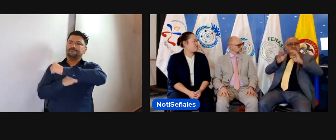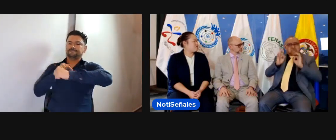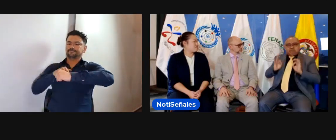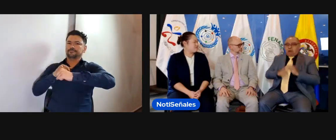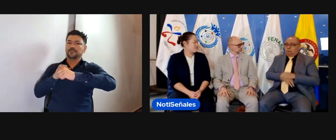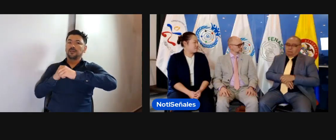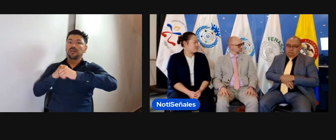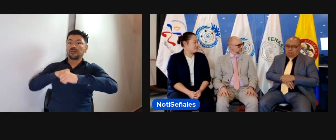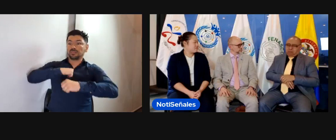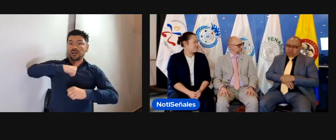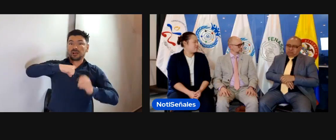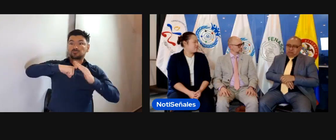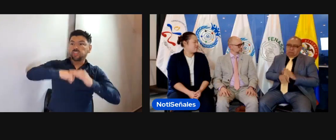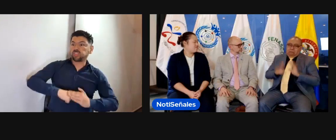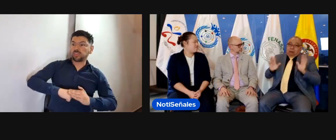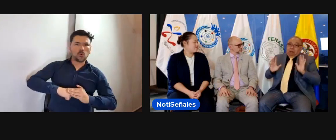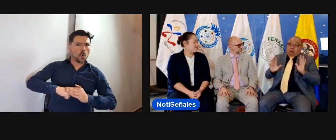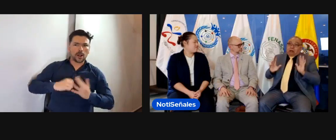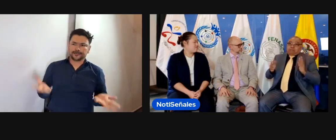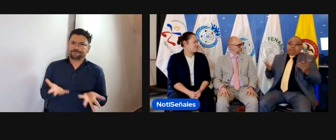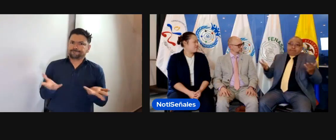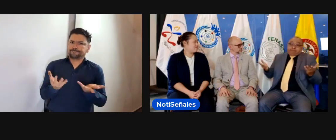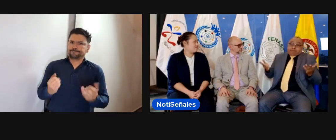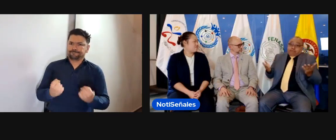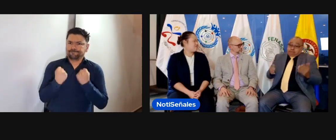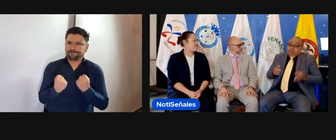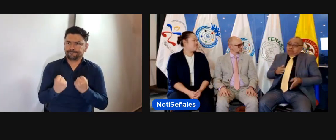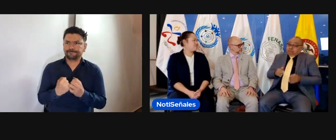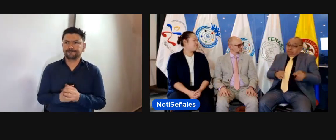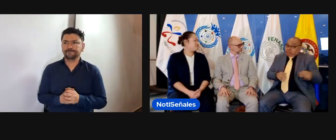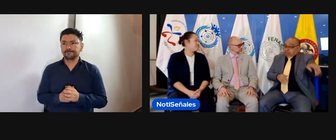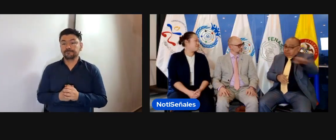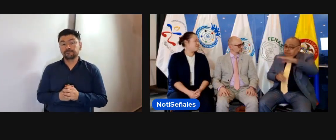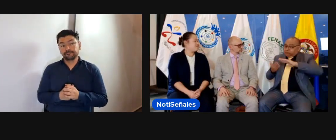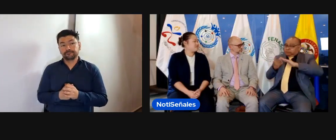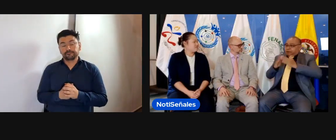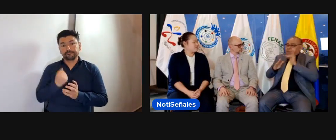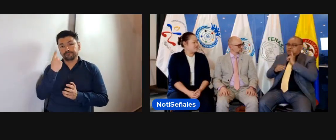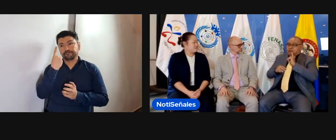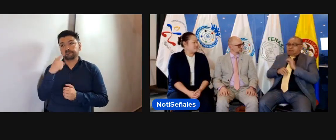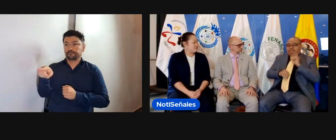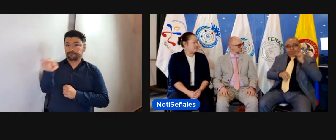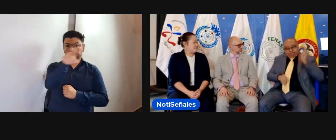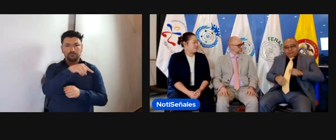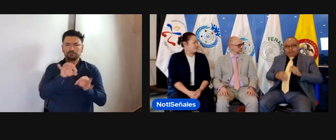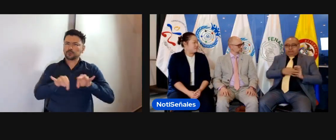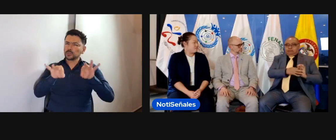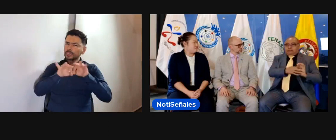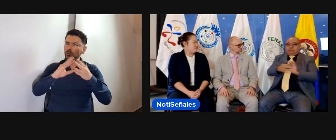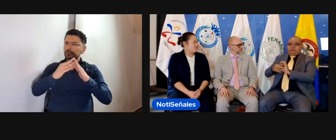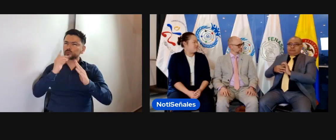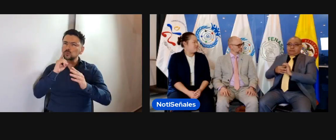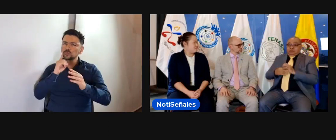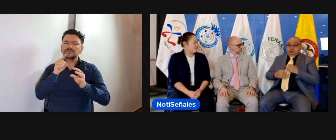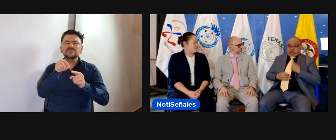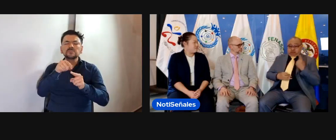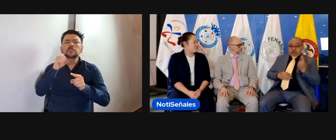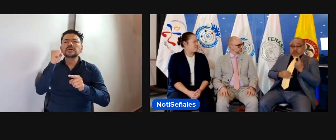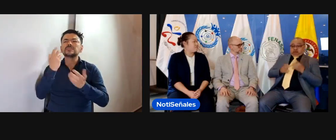¿Hemos tenido la garantía de nuestros derechos? No. Ahí vamos. Seguimos en nuestra lucha. Hay muchas comunidades sordas que es importante que